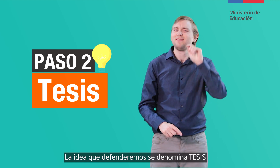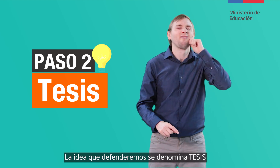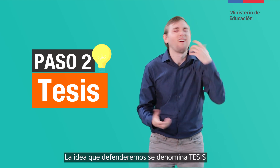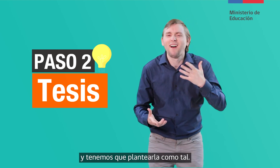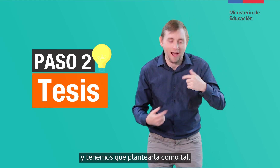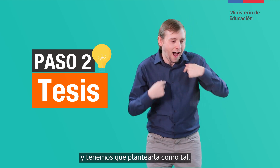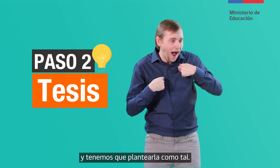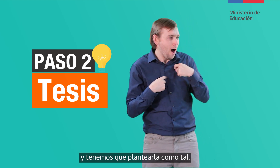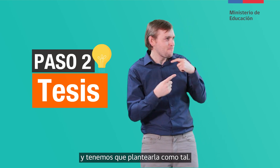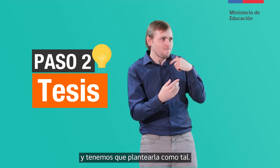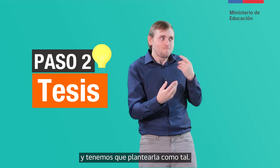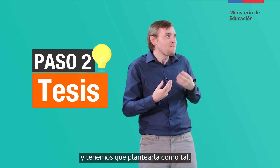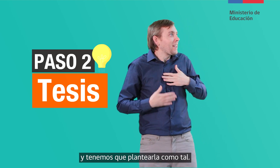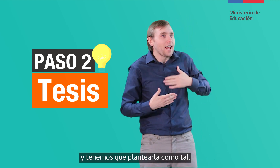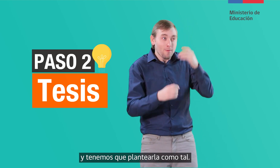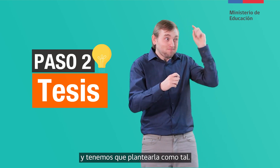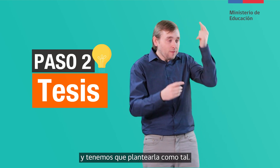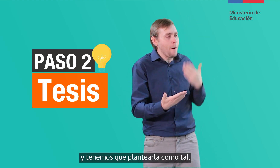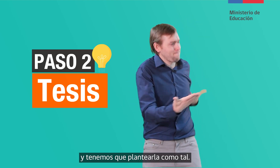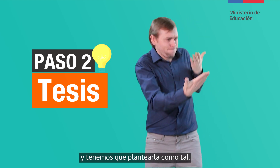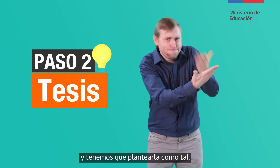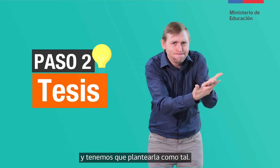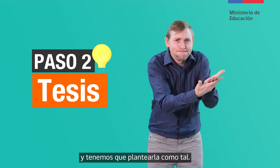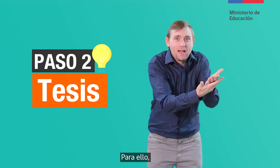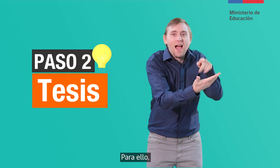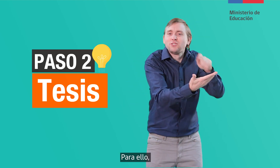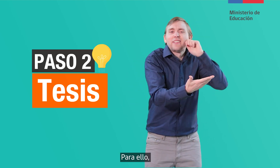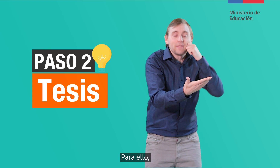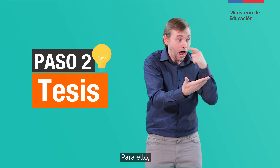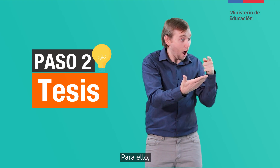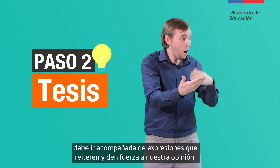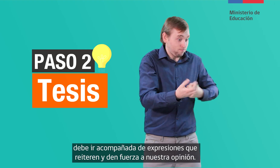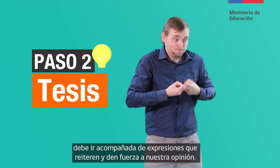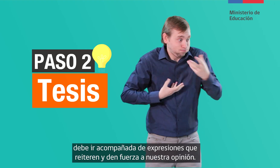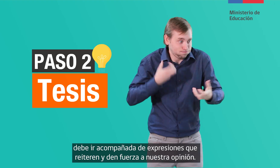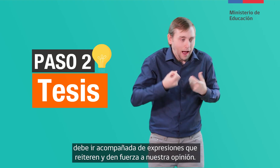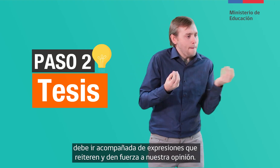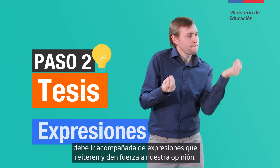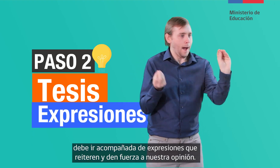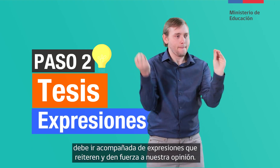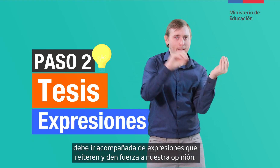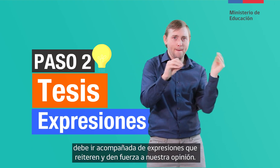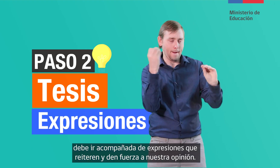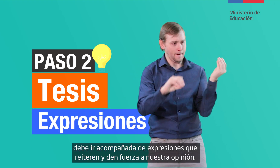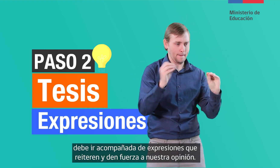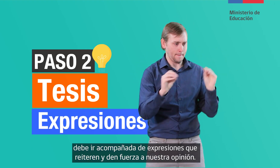y tenemos que plantearla como tal. Para ello, debe ir acompañada de expresiones que